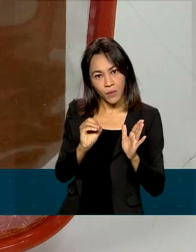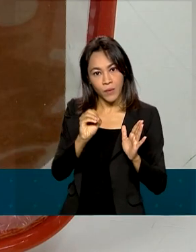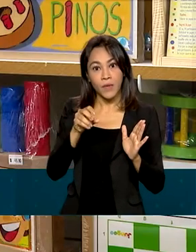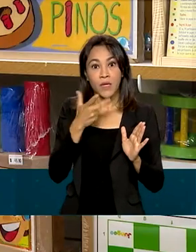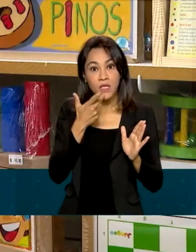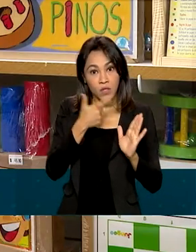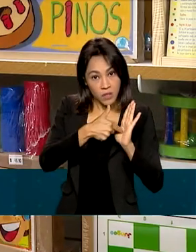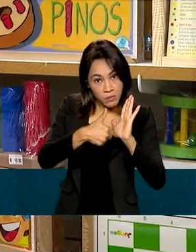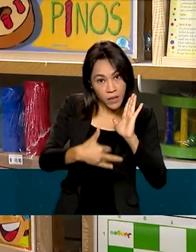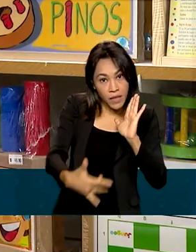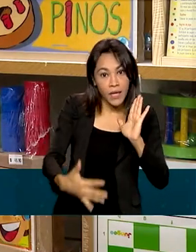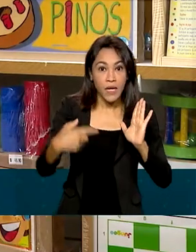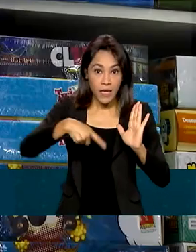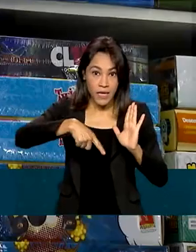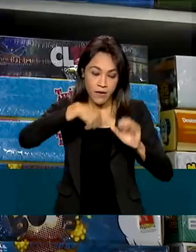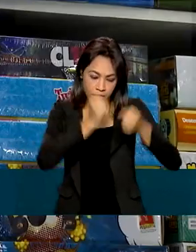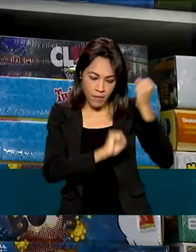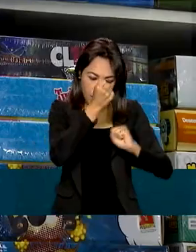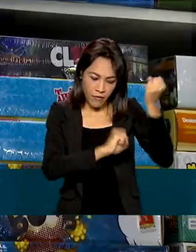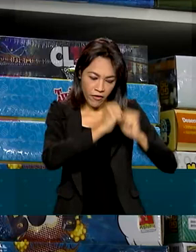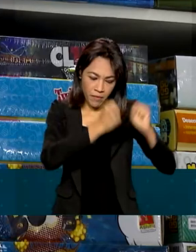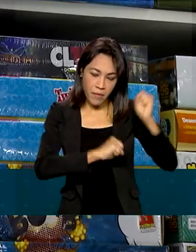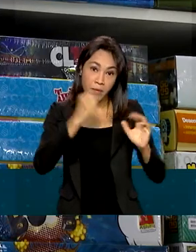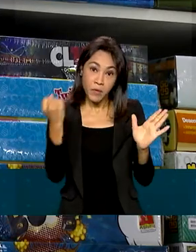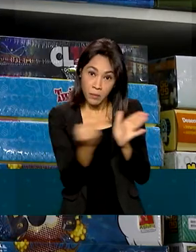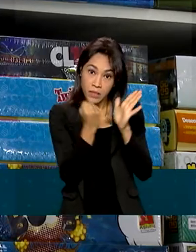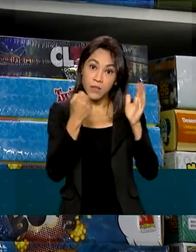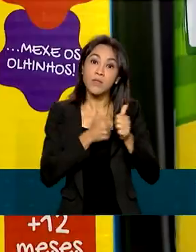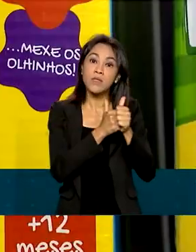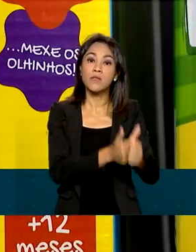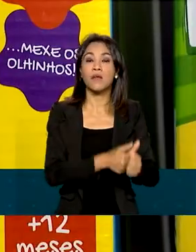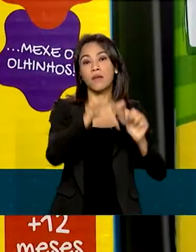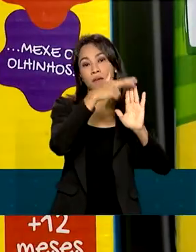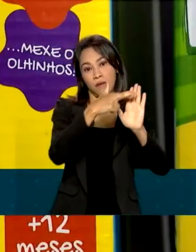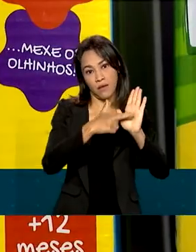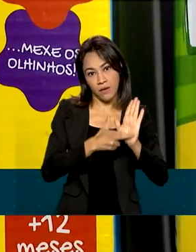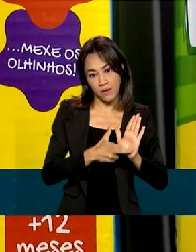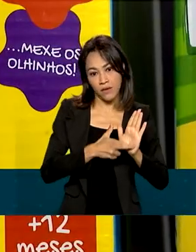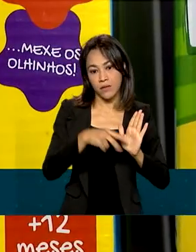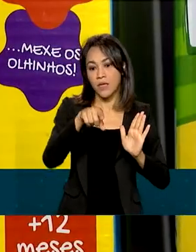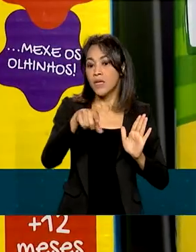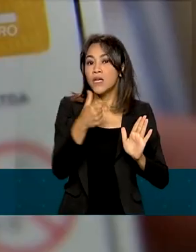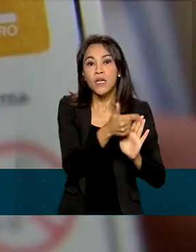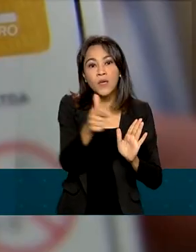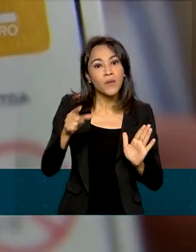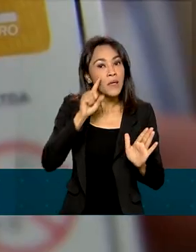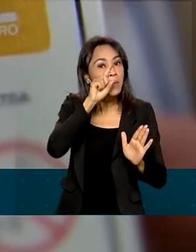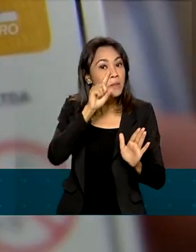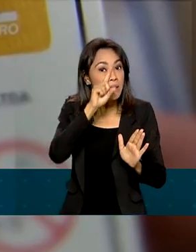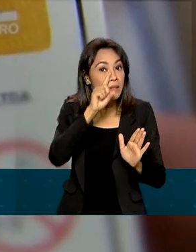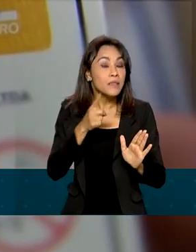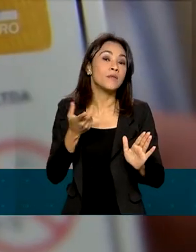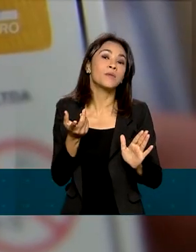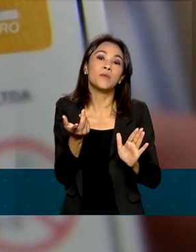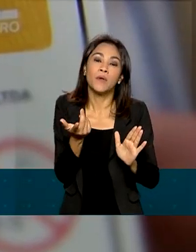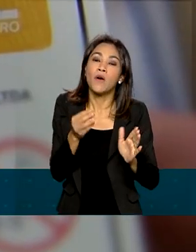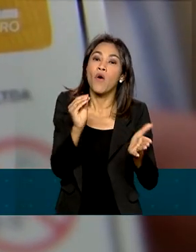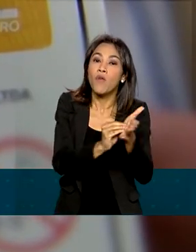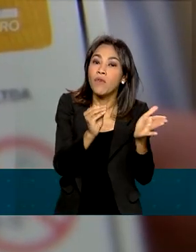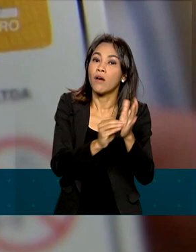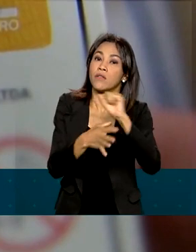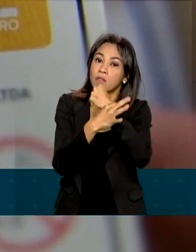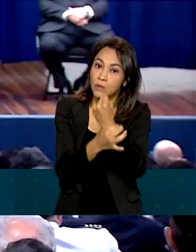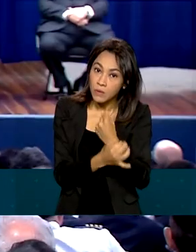que o produto fabricado aqui no Brasil segue normas específicas e não oferece riscos à segurança e saúde dos